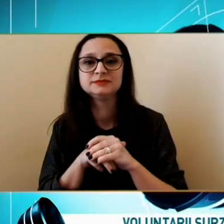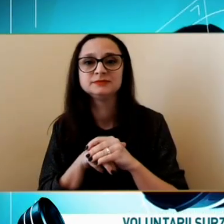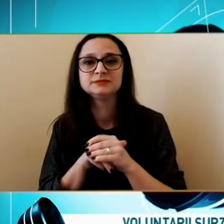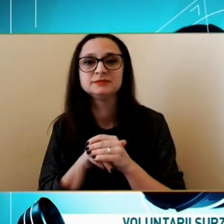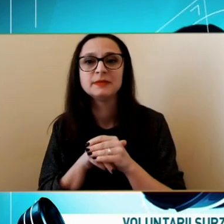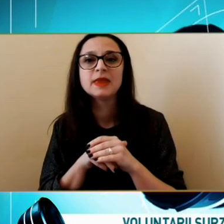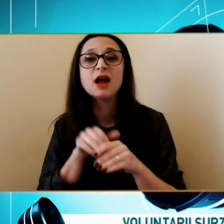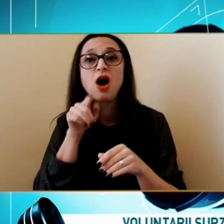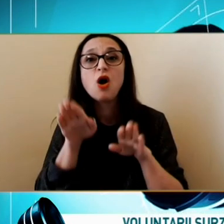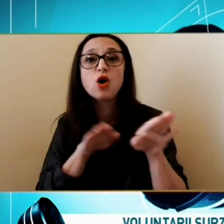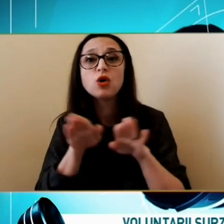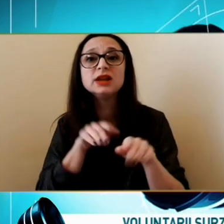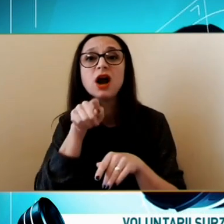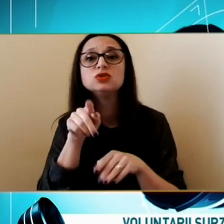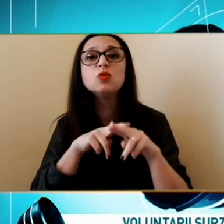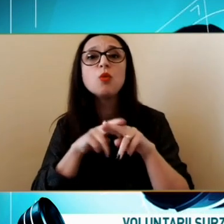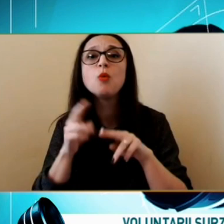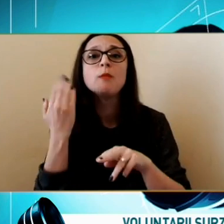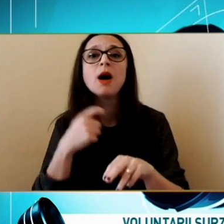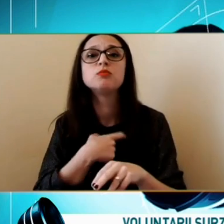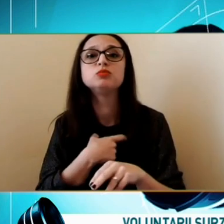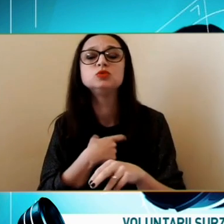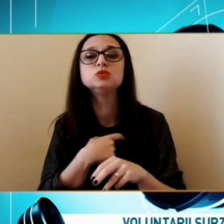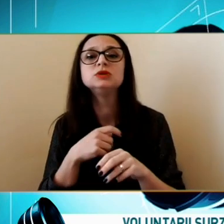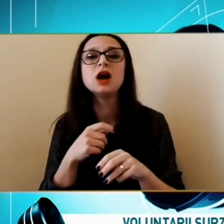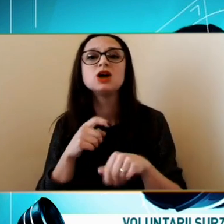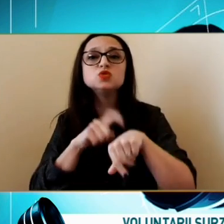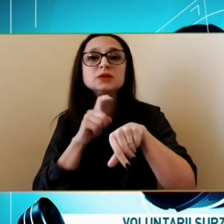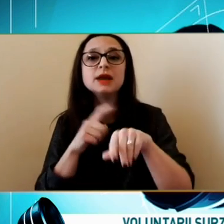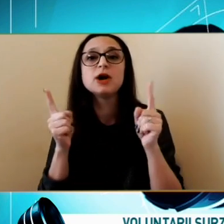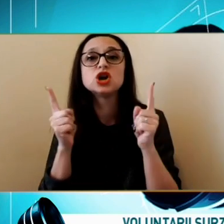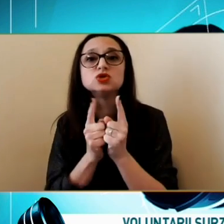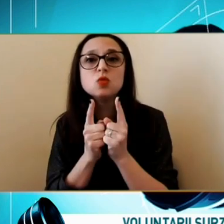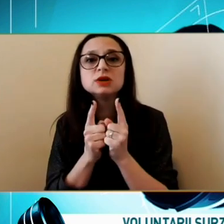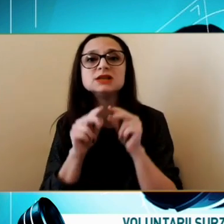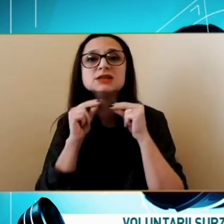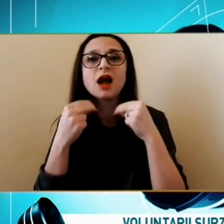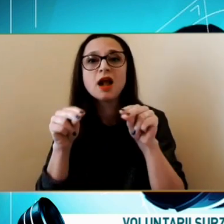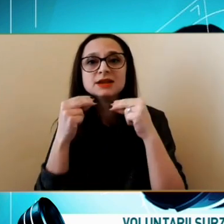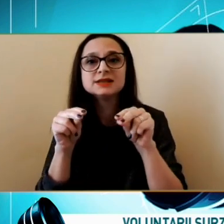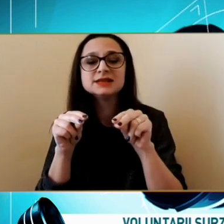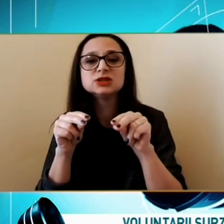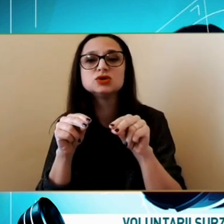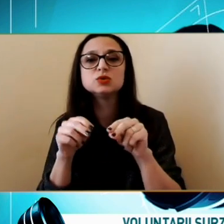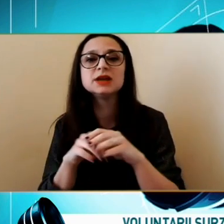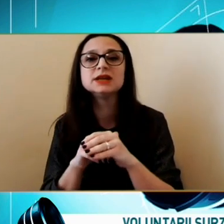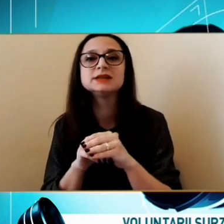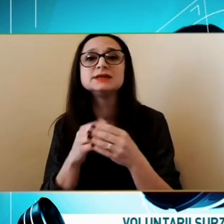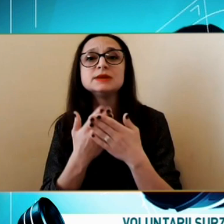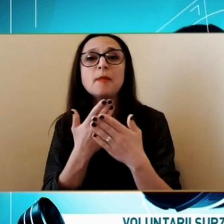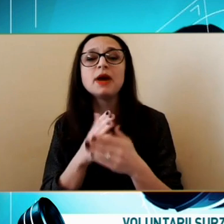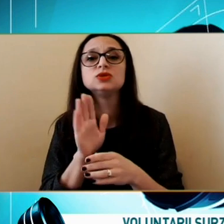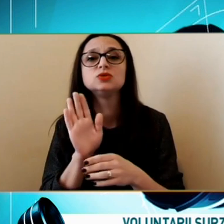putut Într-un timp Record Foarte scurt Să-i instruiți Pentru Acele activități